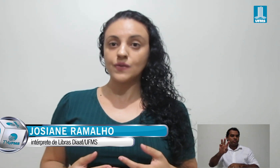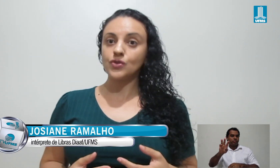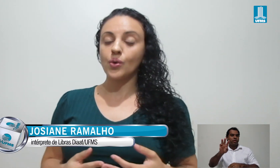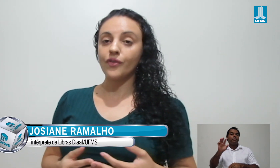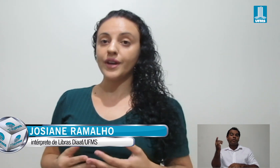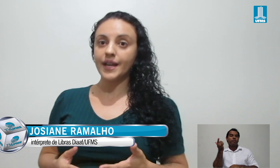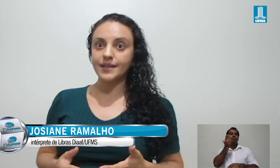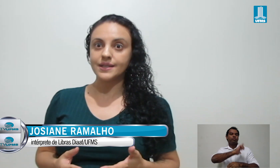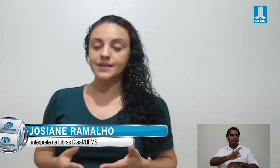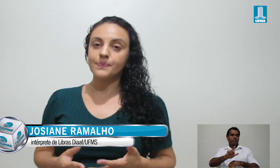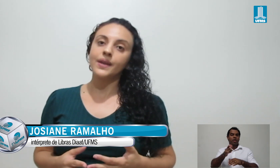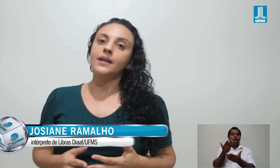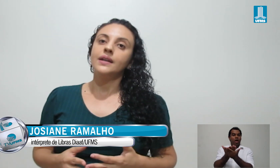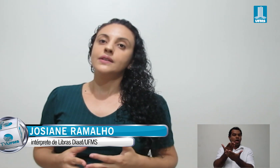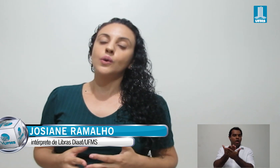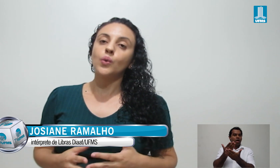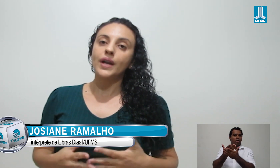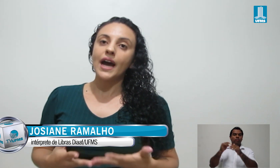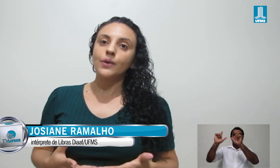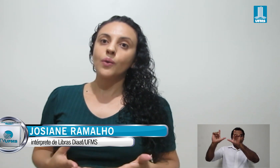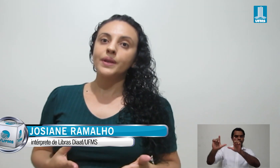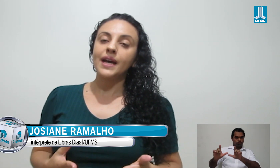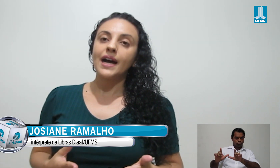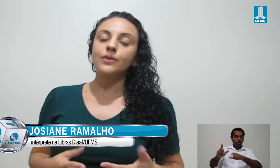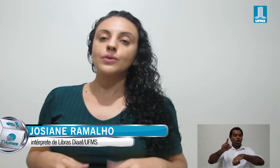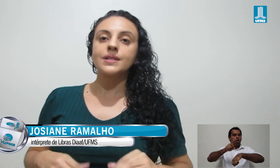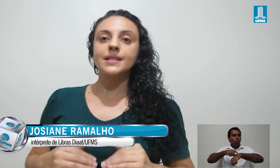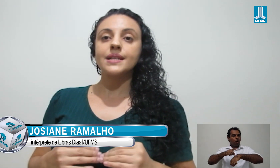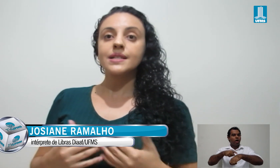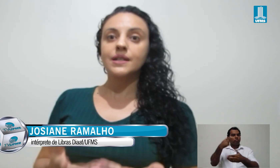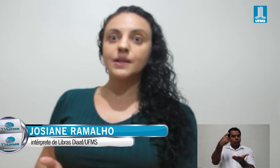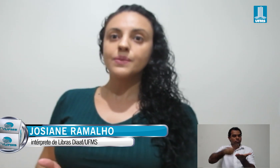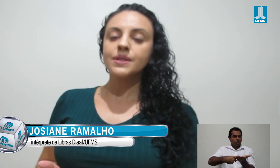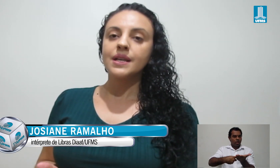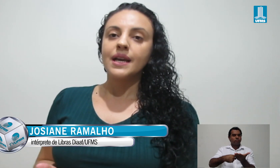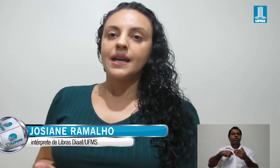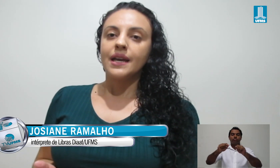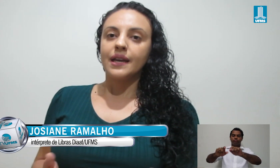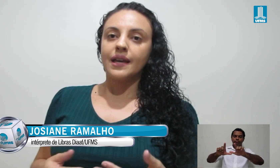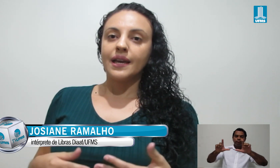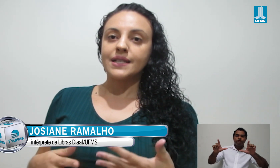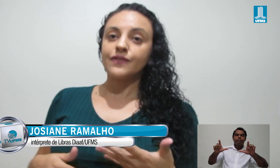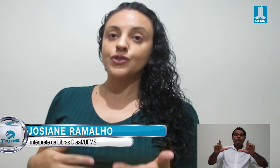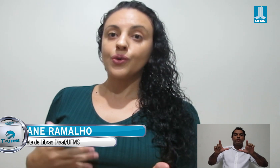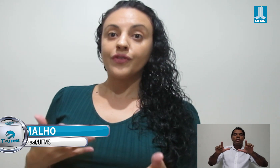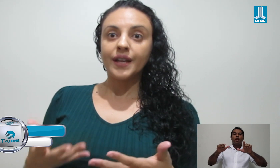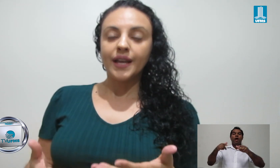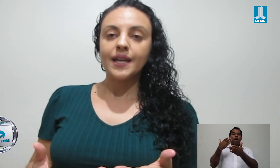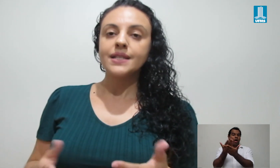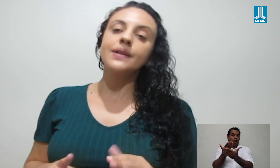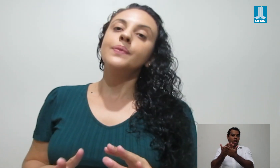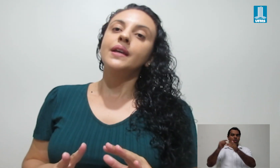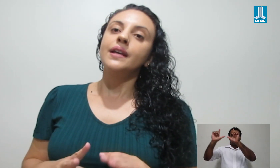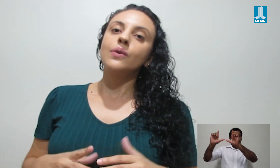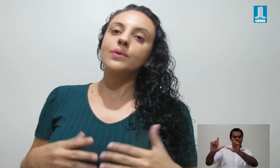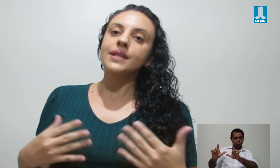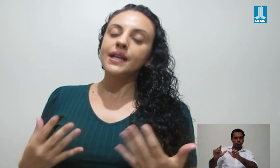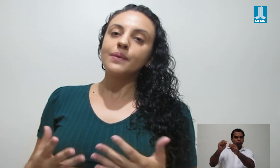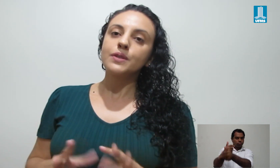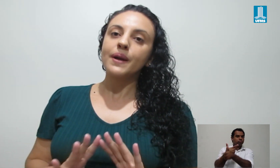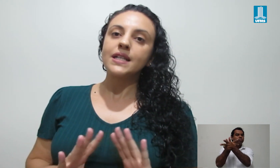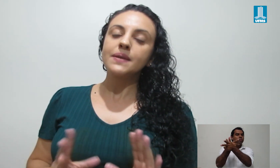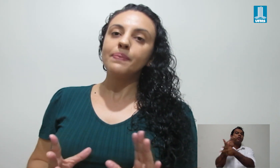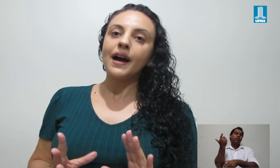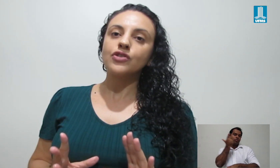a essas videoconferências. Então, no horário combinado, nós acessamos essa videoconferência e